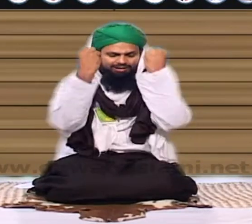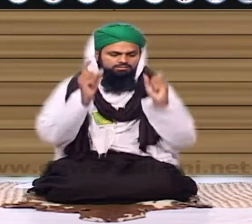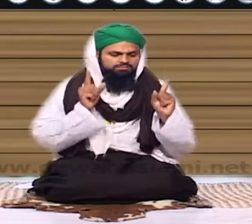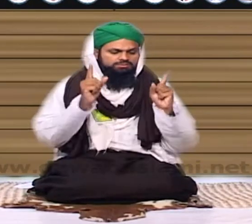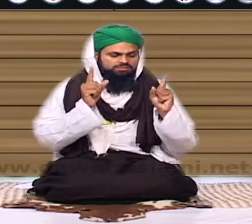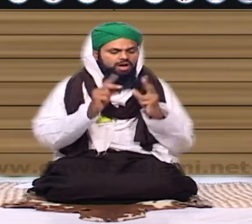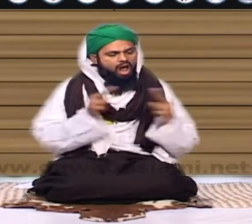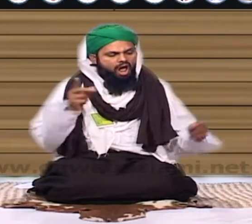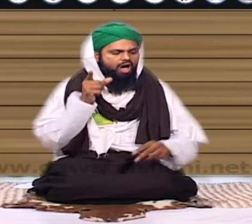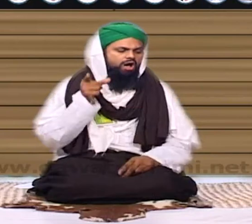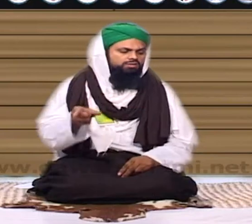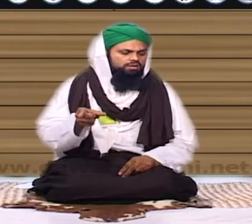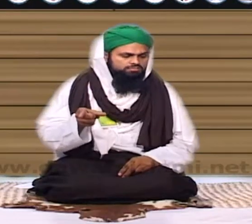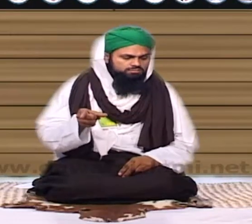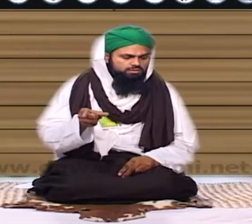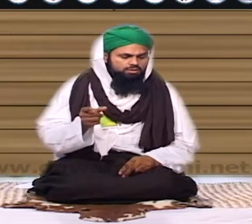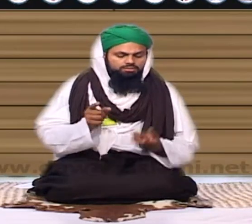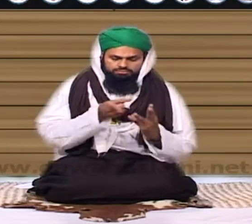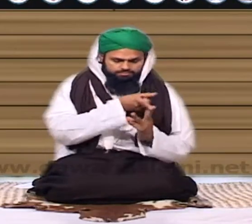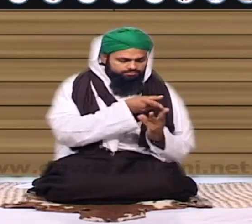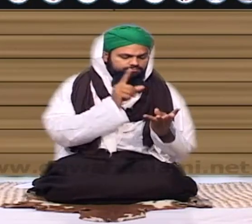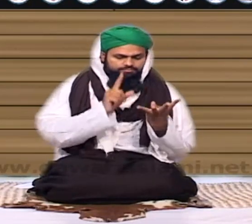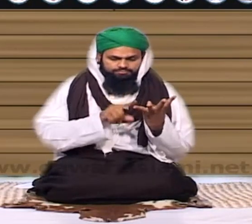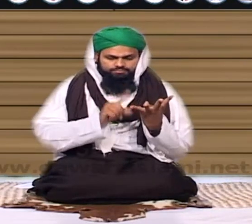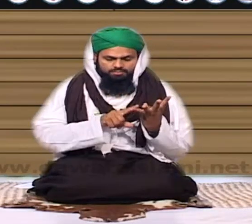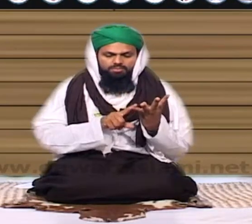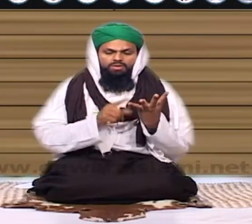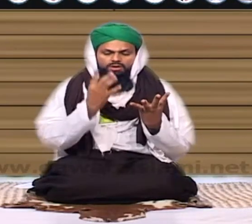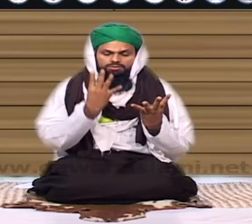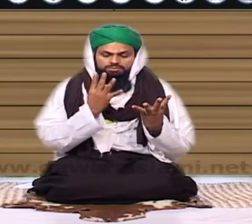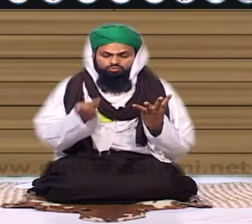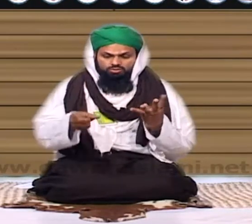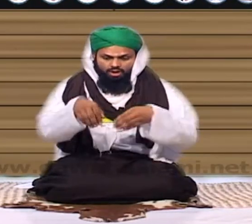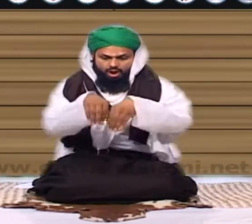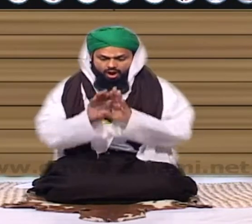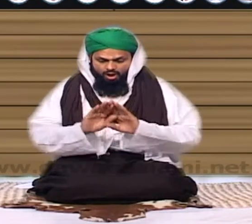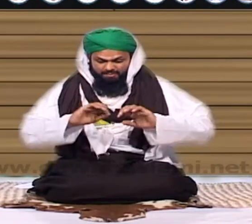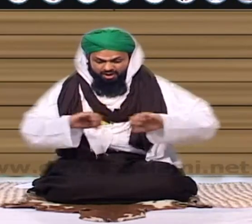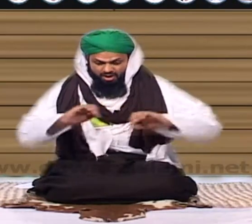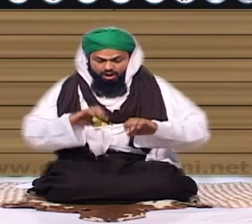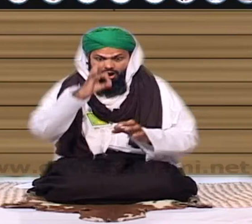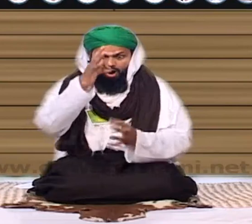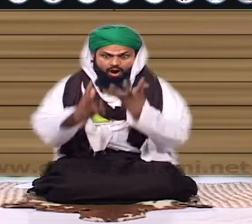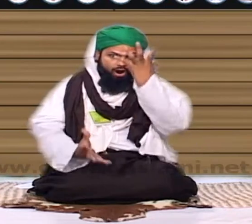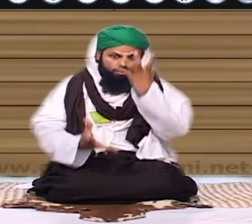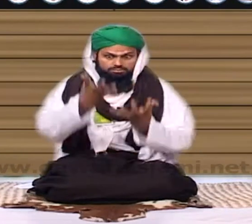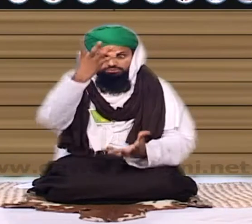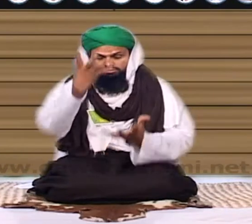پھر میں نے ایک چوٹی قبر کھو دی تو اس میں آگ روشن تھی وہ قبر جو تھی آگ کی لپیٹ میں تھی